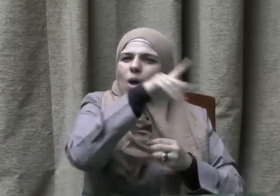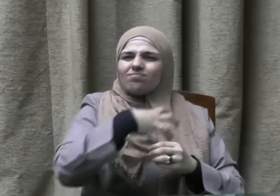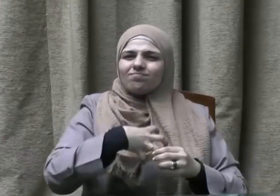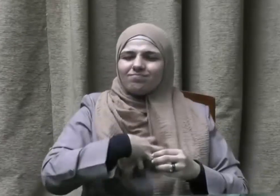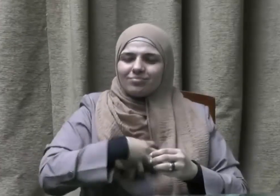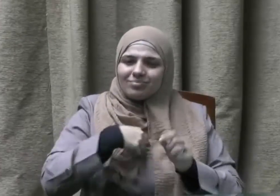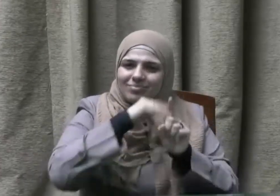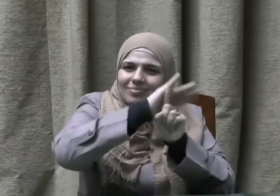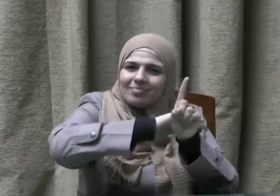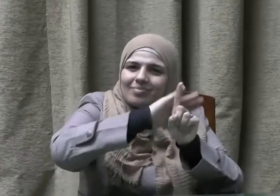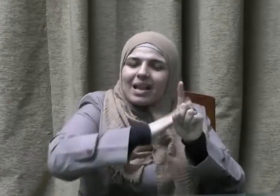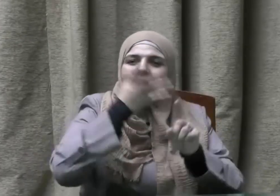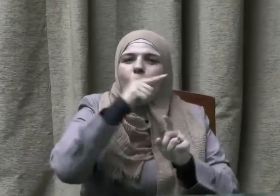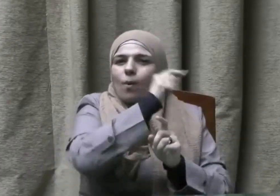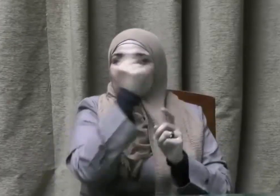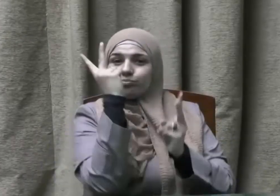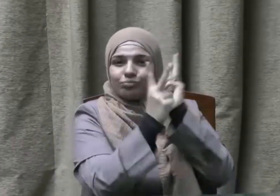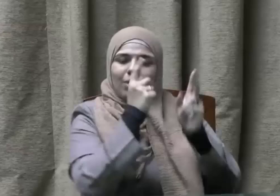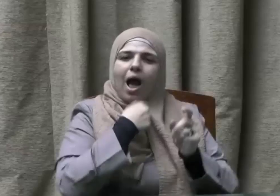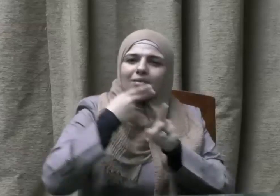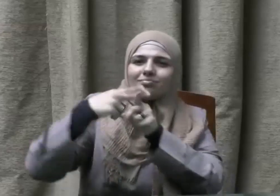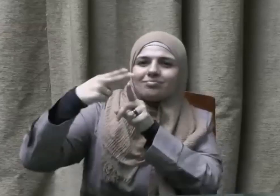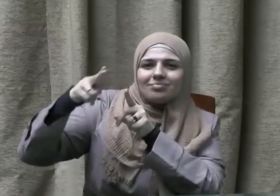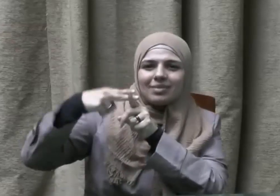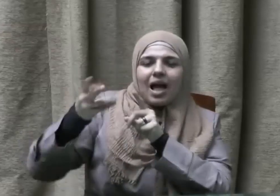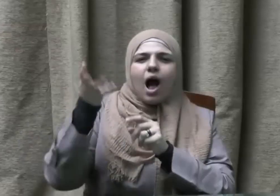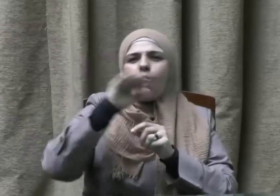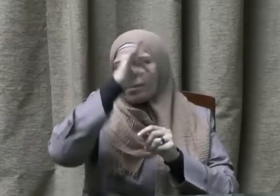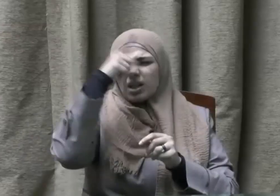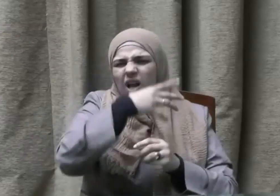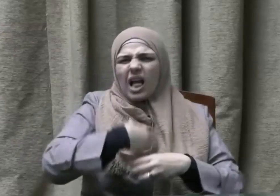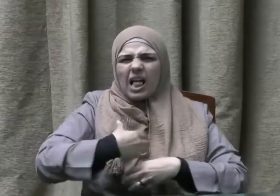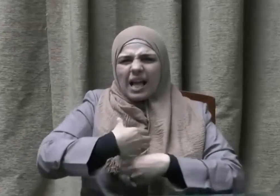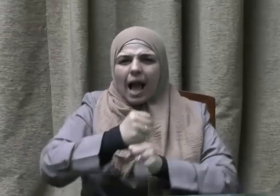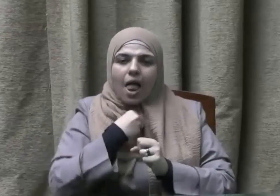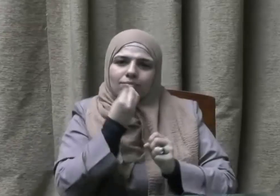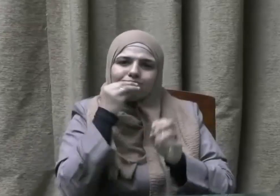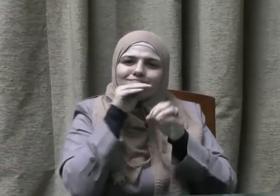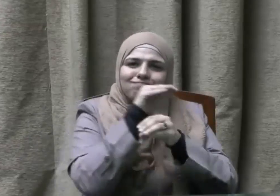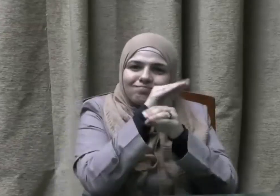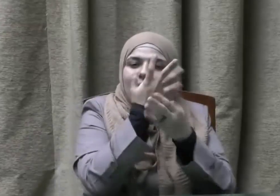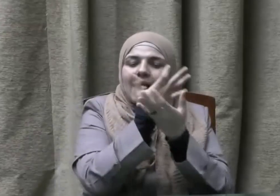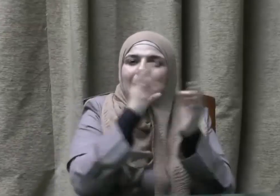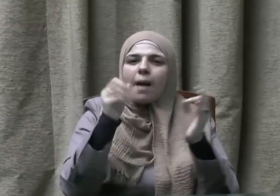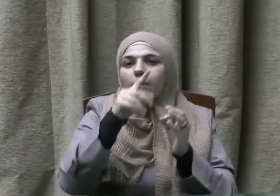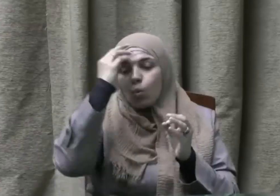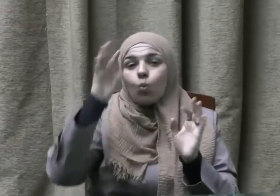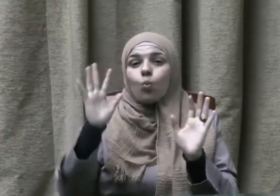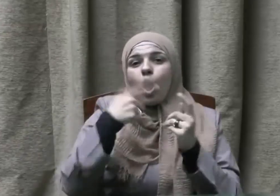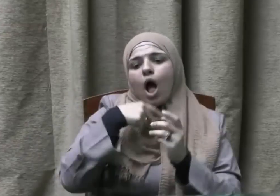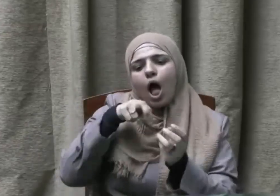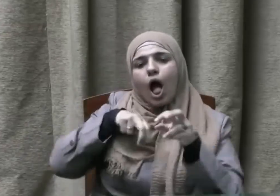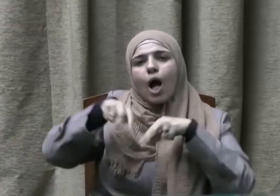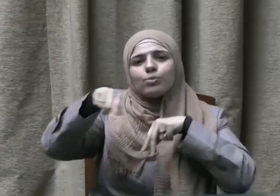على متابعة أصحابه في قضاء حوائج الناس والسعي في مصالحهم فيسأل عن من فعلا